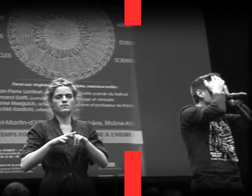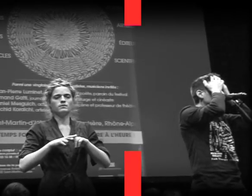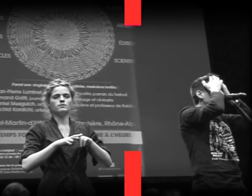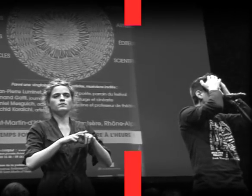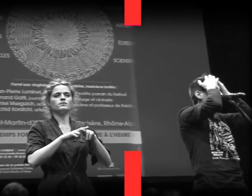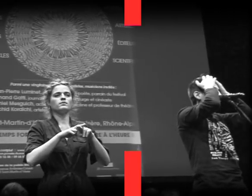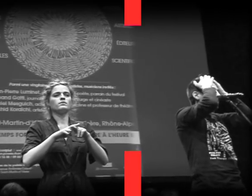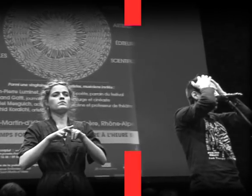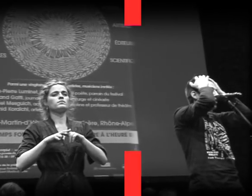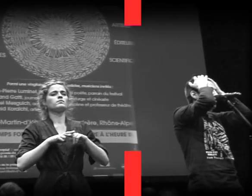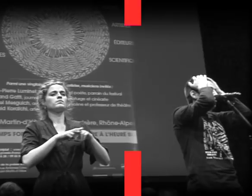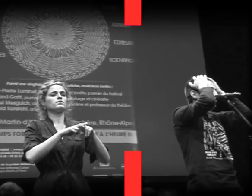Quand j'ouvrirai les yeux.